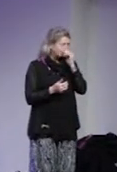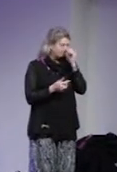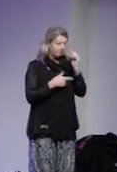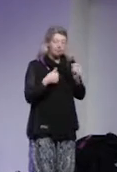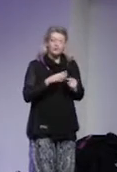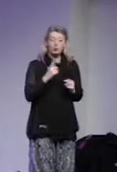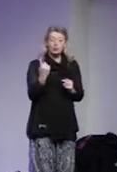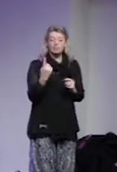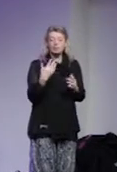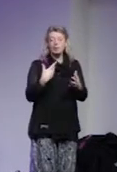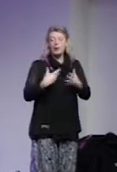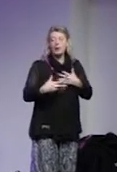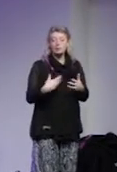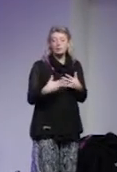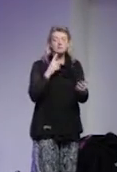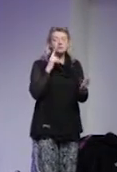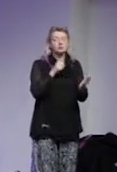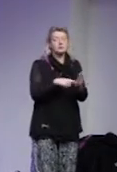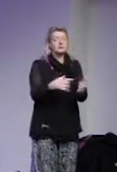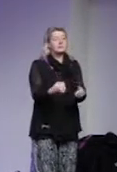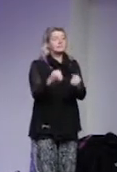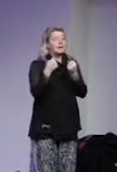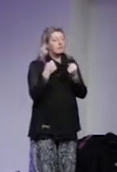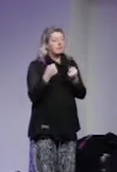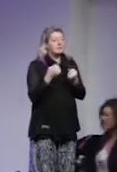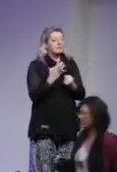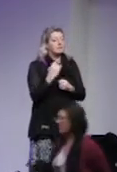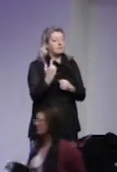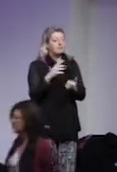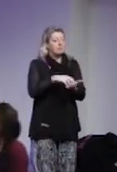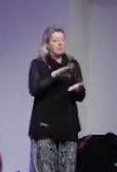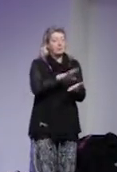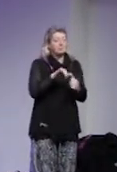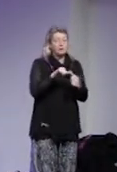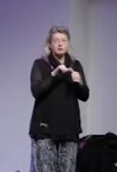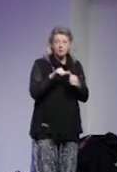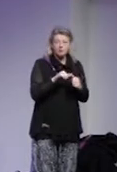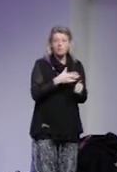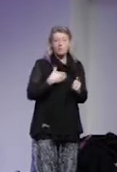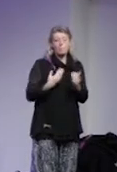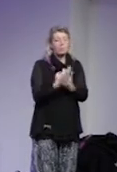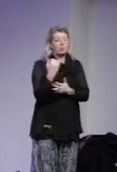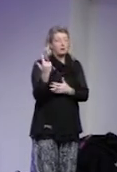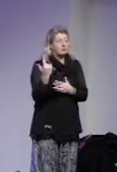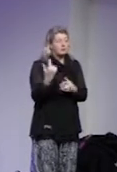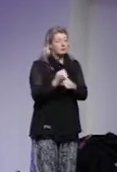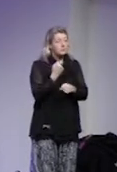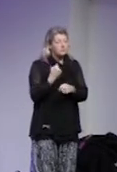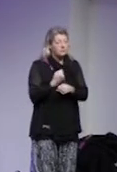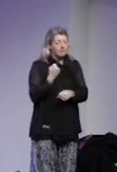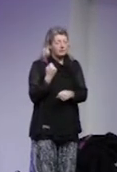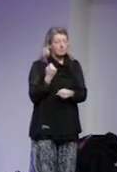arbete för att stärka civilsamhällets organisationer och våra möjligheter att arbeta